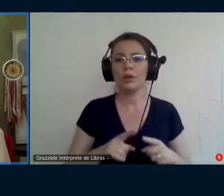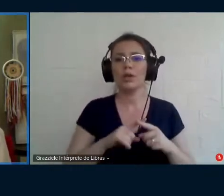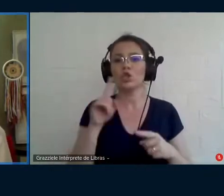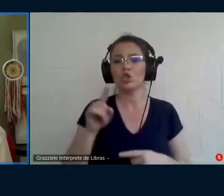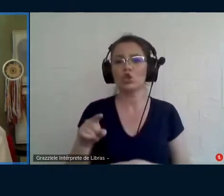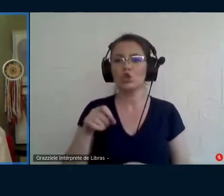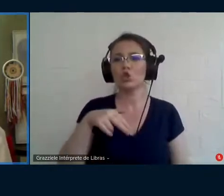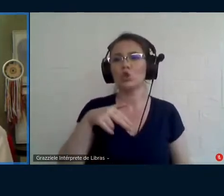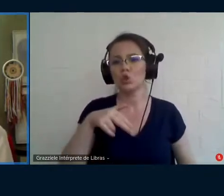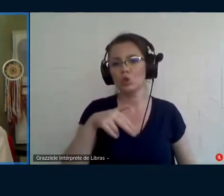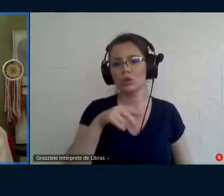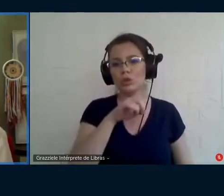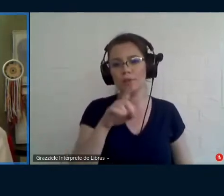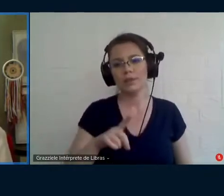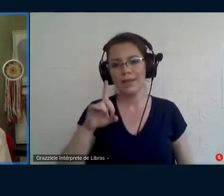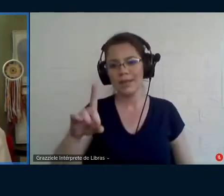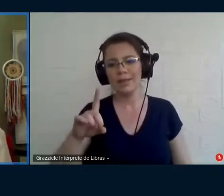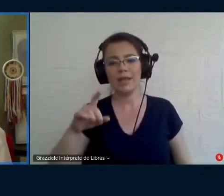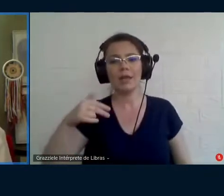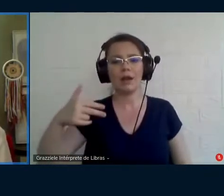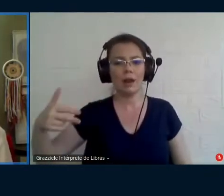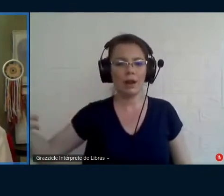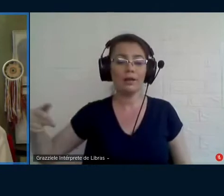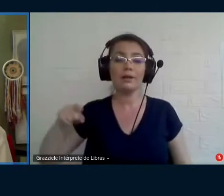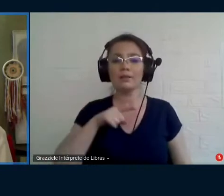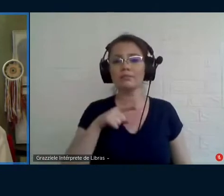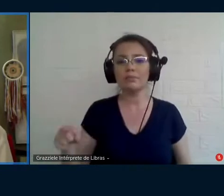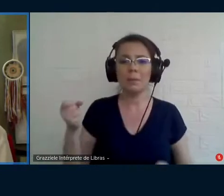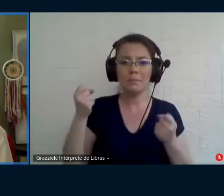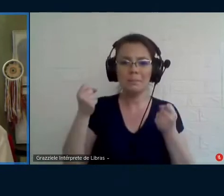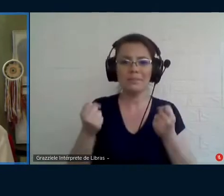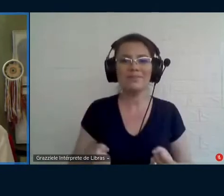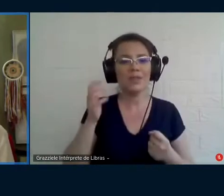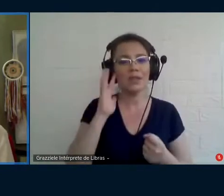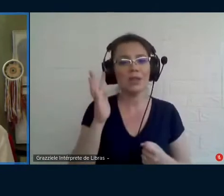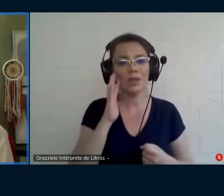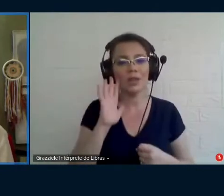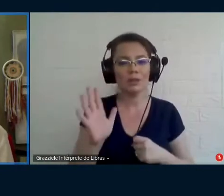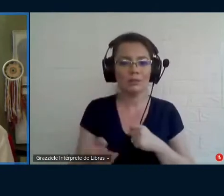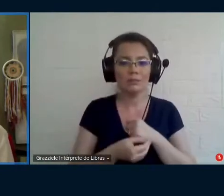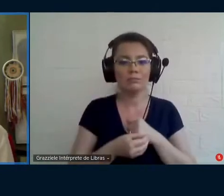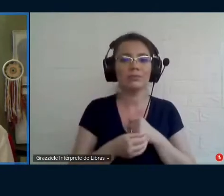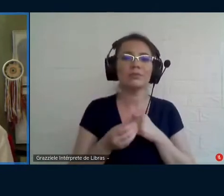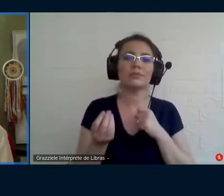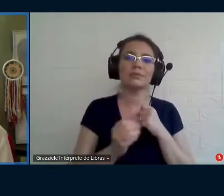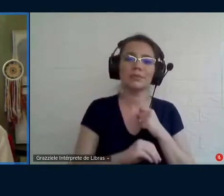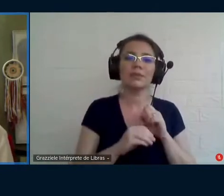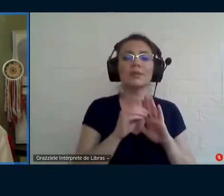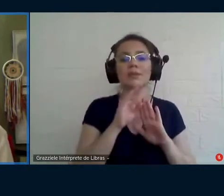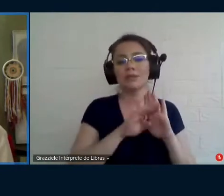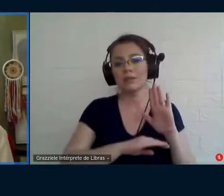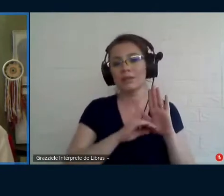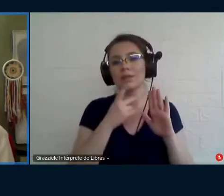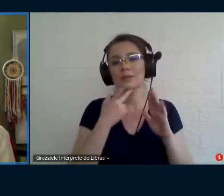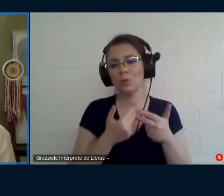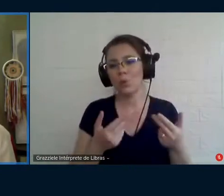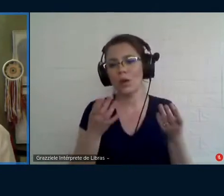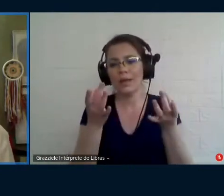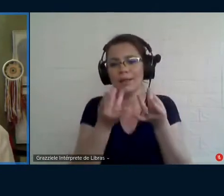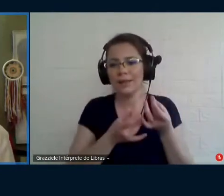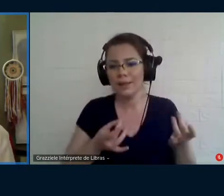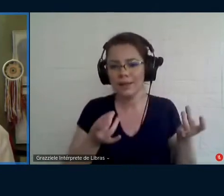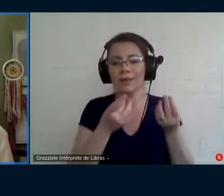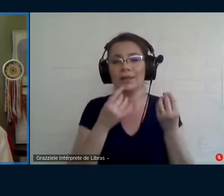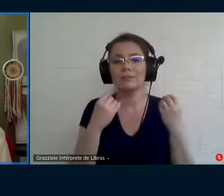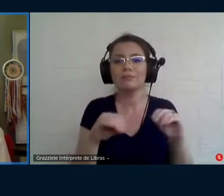de uma densidade teórica que vale a pena essa essa coisa tão mastigada assim que você